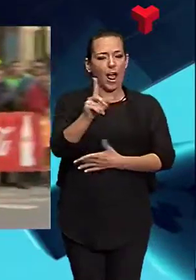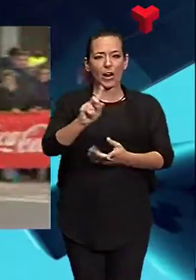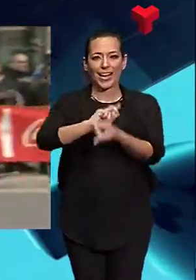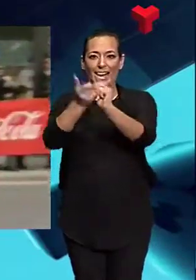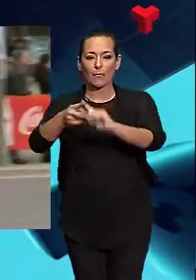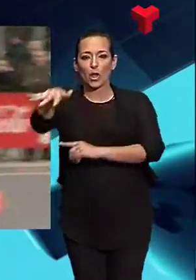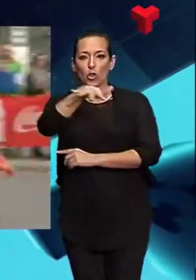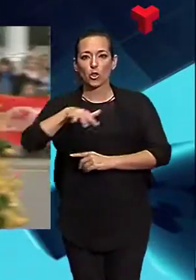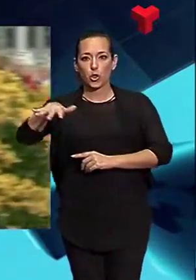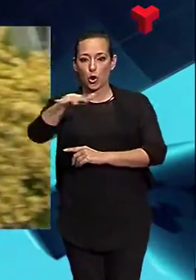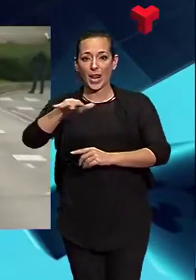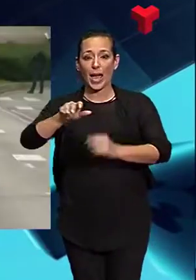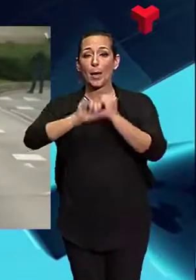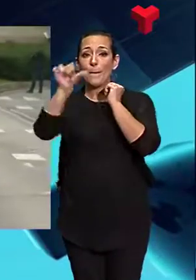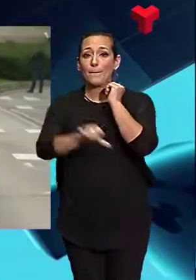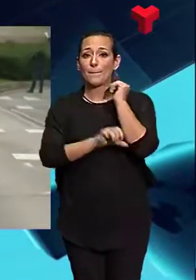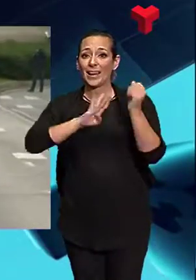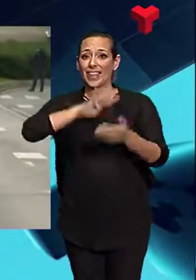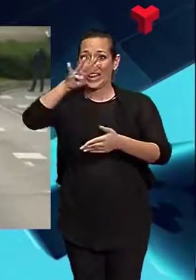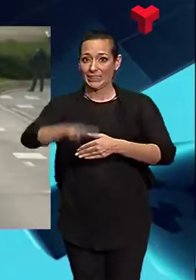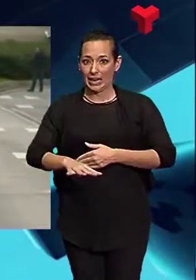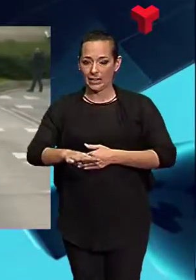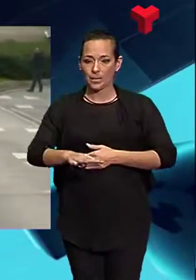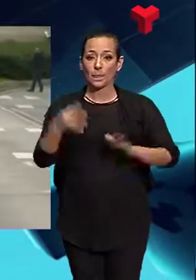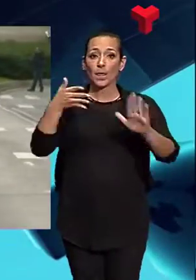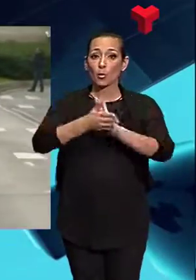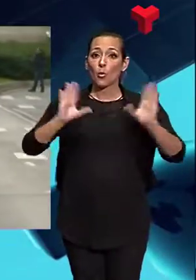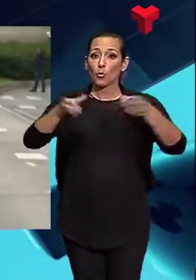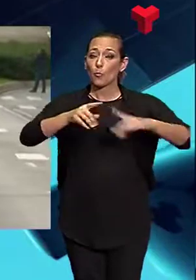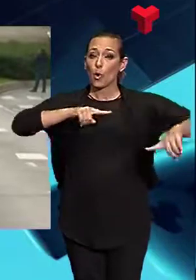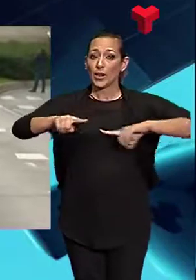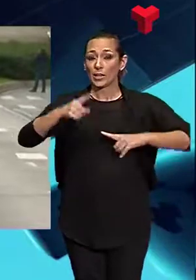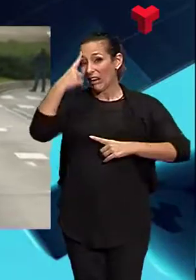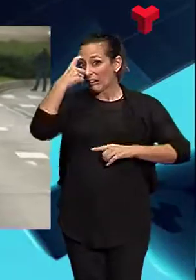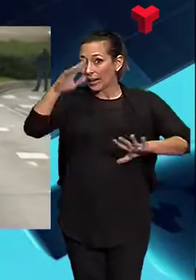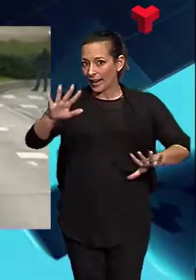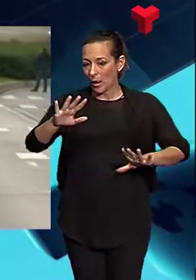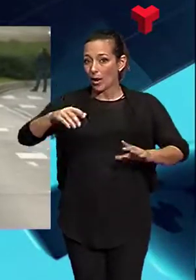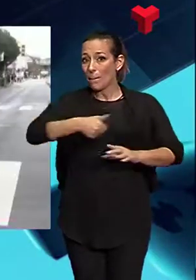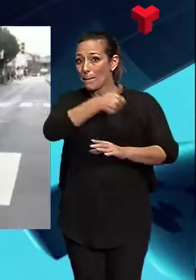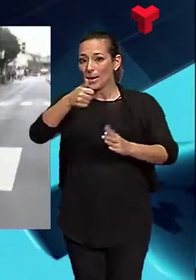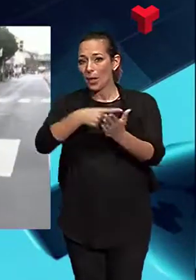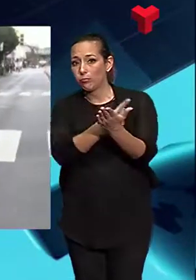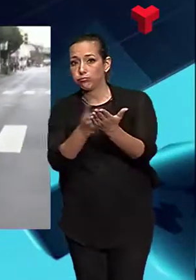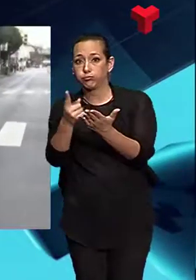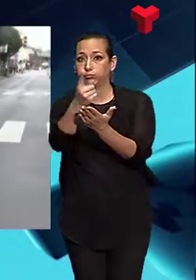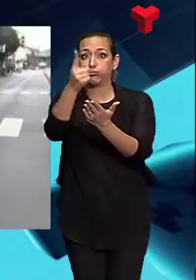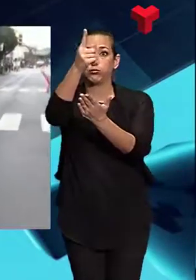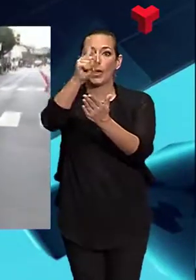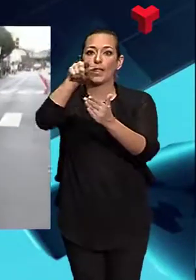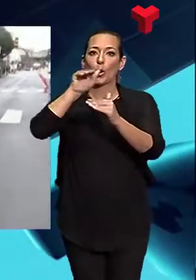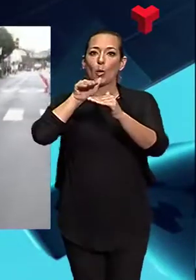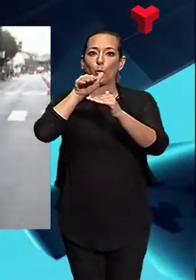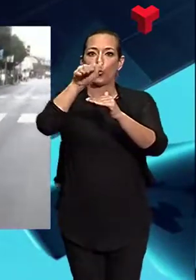Catalans. Per tant, els organitzadors creuen que el recorregut, després de la primera pujada, serà pla i descendent i